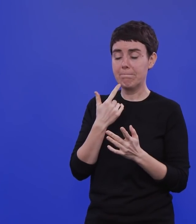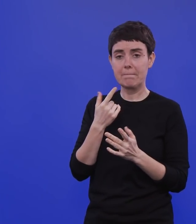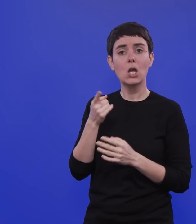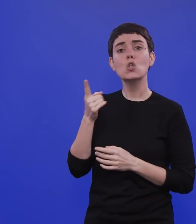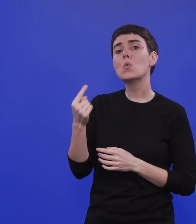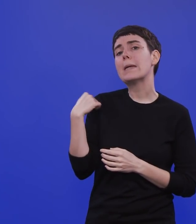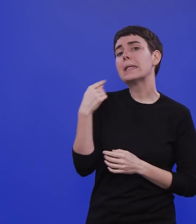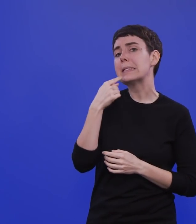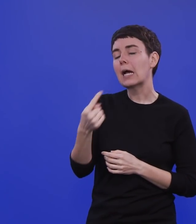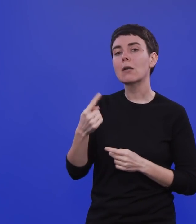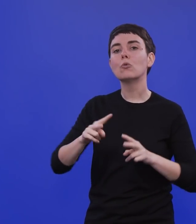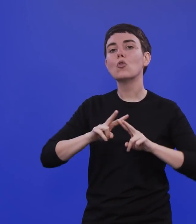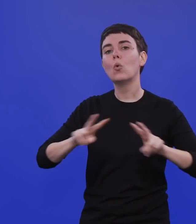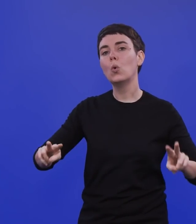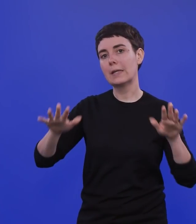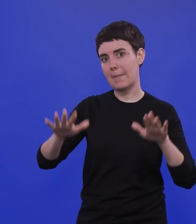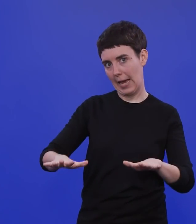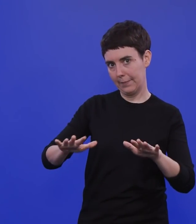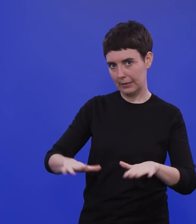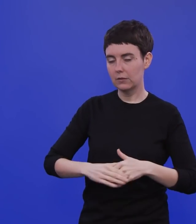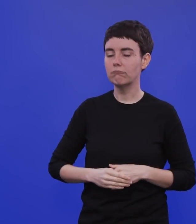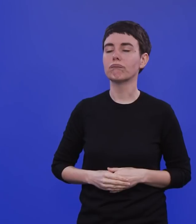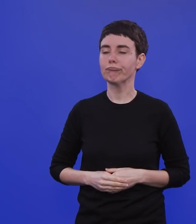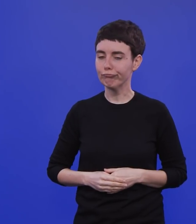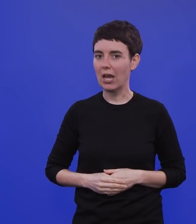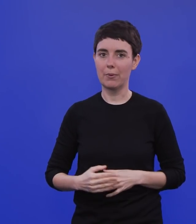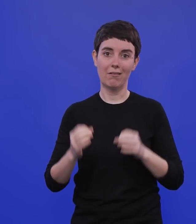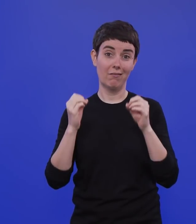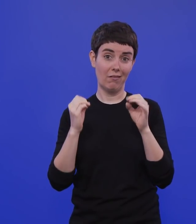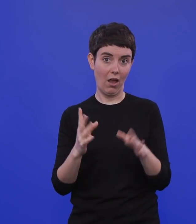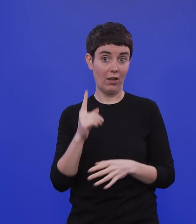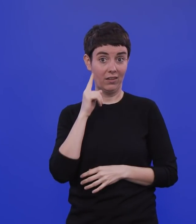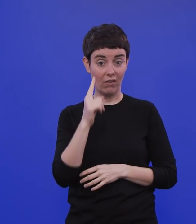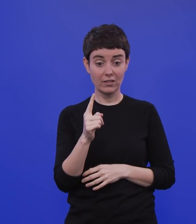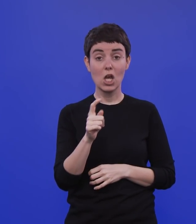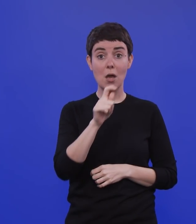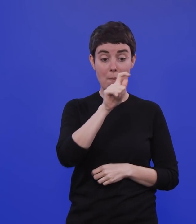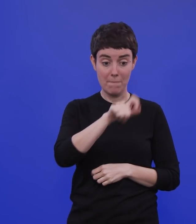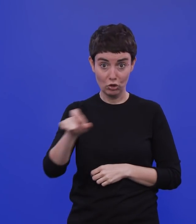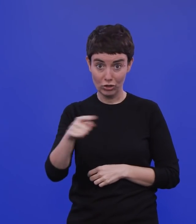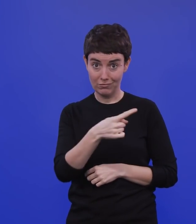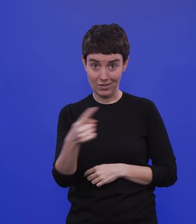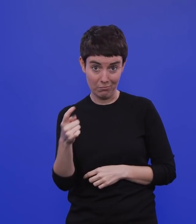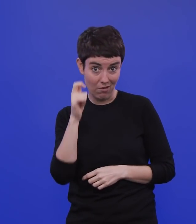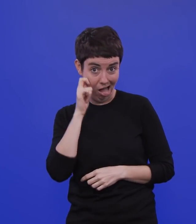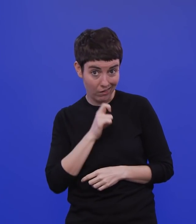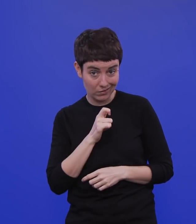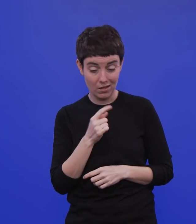kühlem Kopf betrachten. Ich weiß aber, dass sich natürlich viele der älteren Menschen, die jetzt geimpft werden oder gerade mit der ersten Dosis